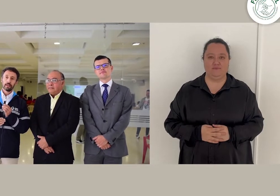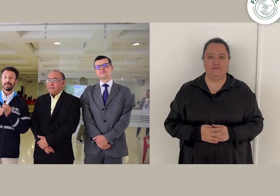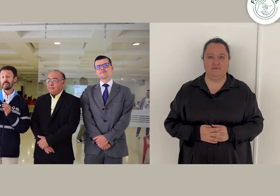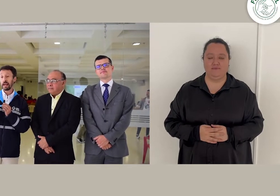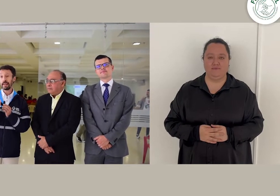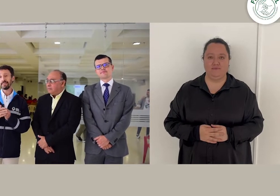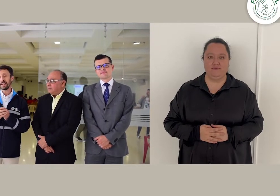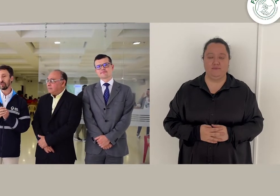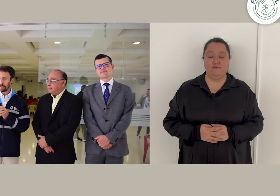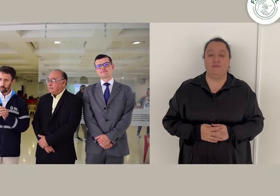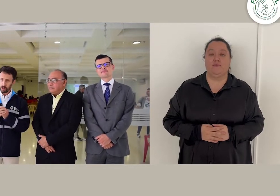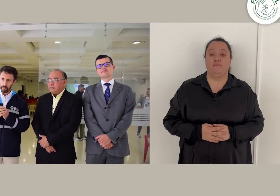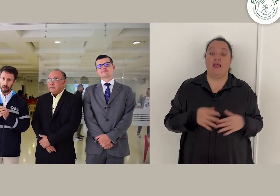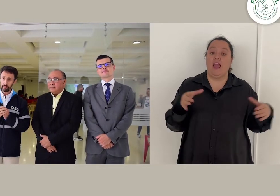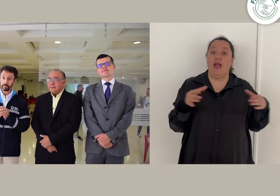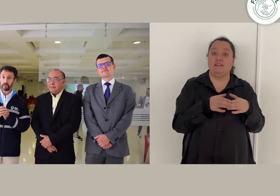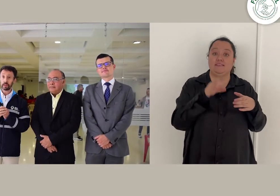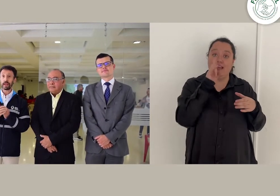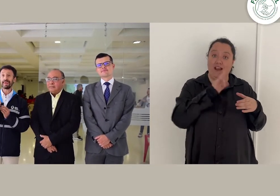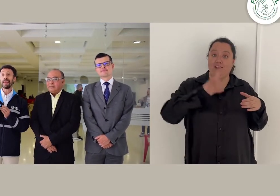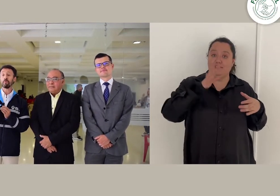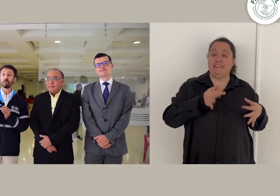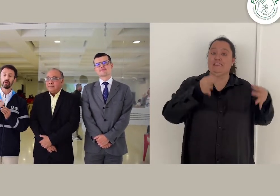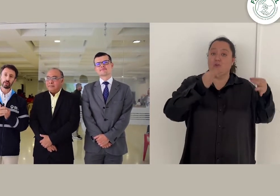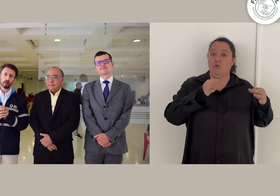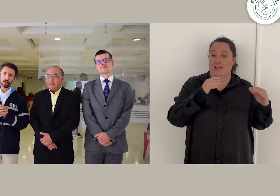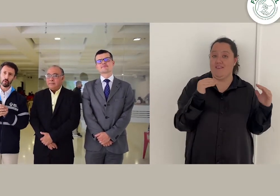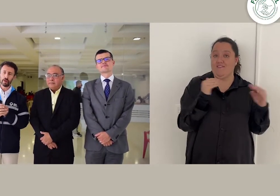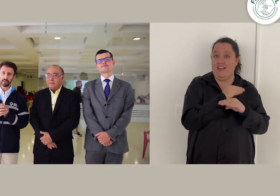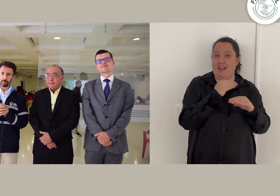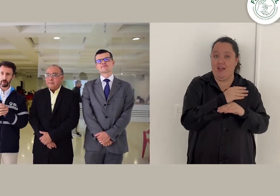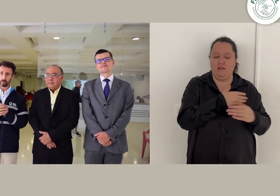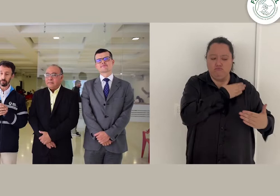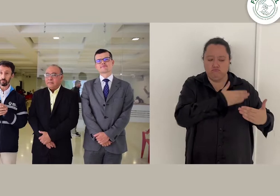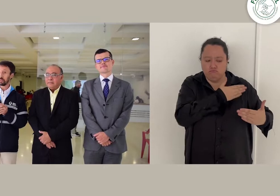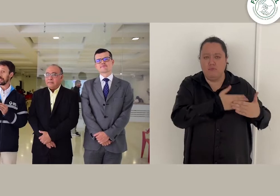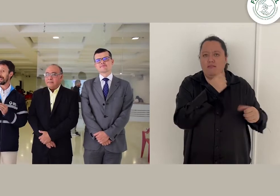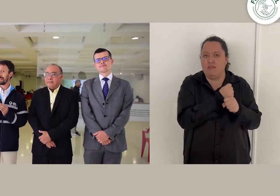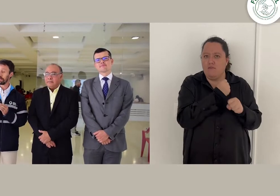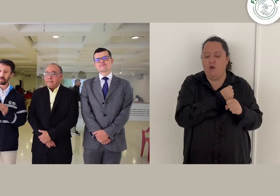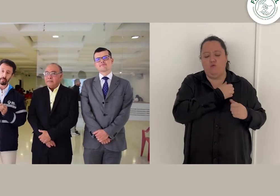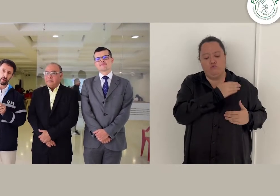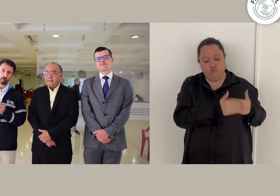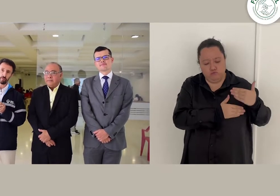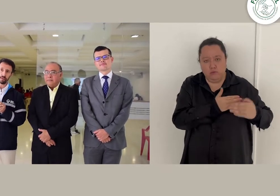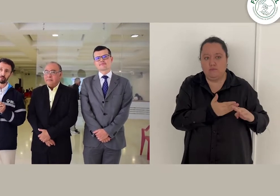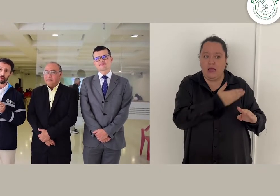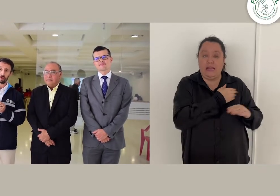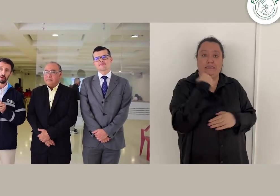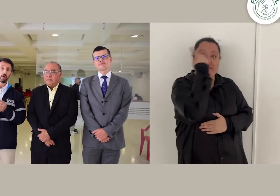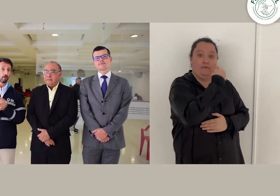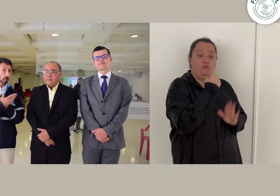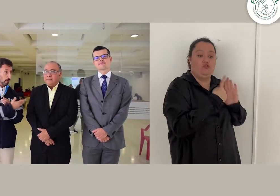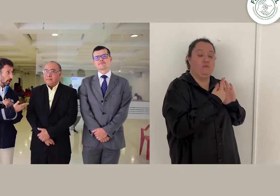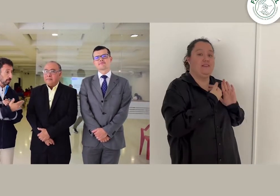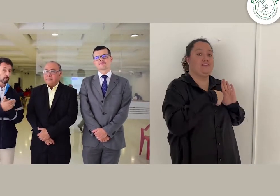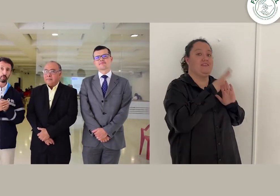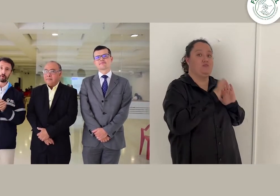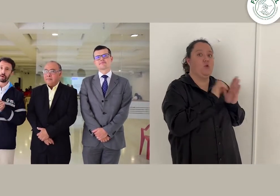Desde la Agencia Nacional de Seguridad Vial hemos venido trabajando en este espacio. Desde septiembre del 2019, cuando nos reunimos por